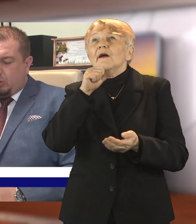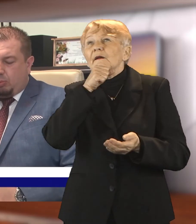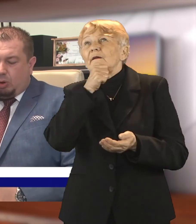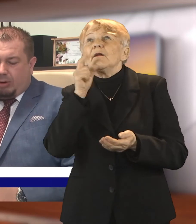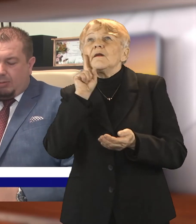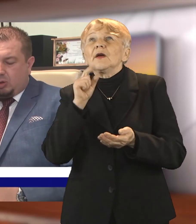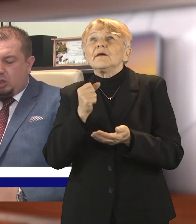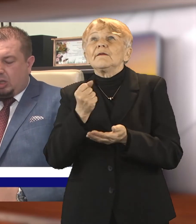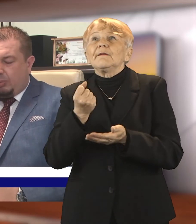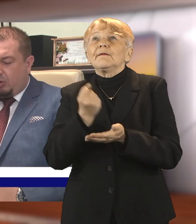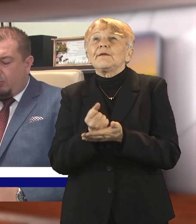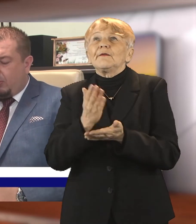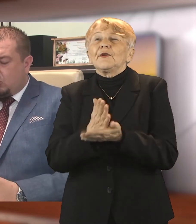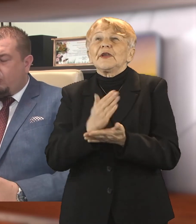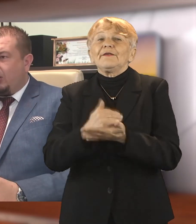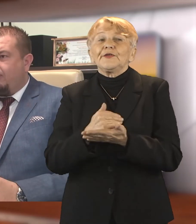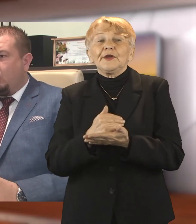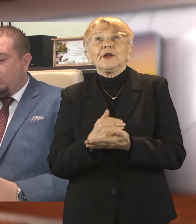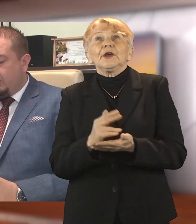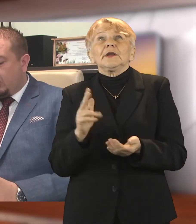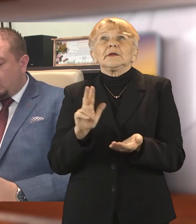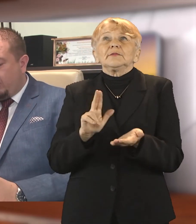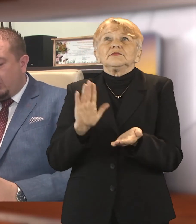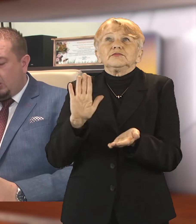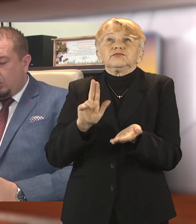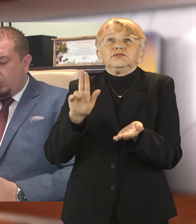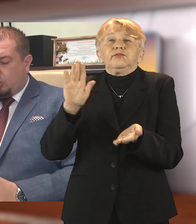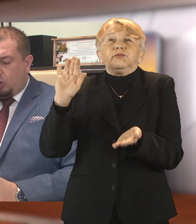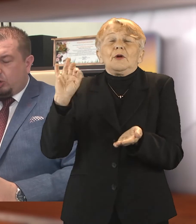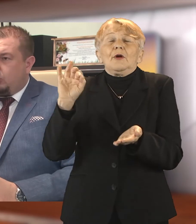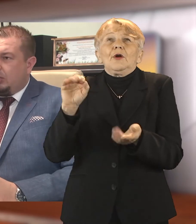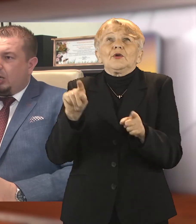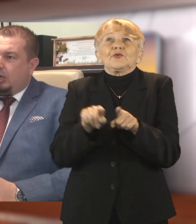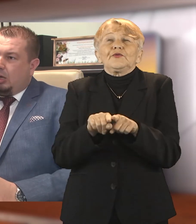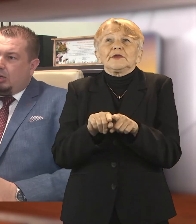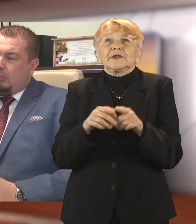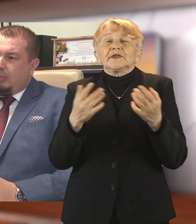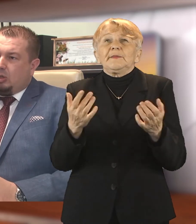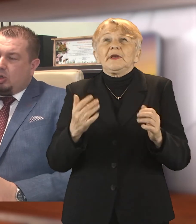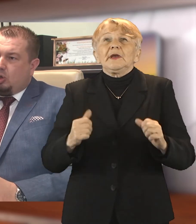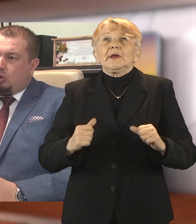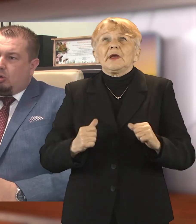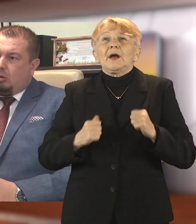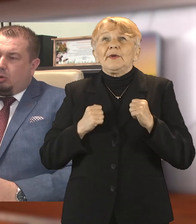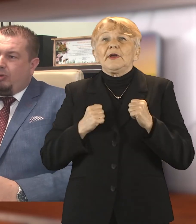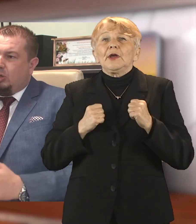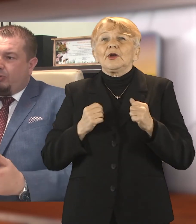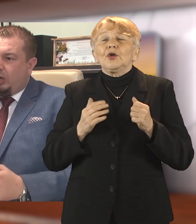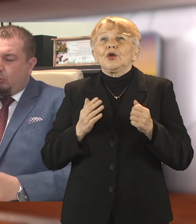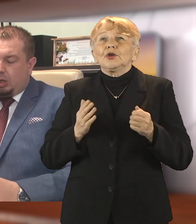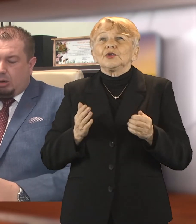przebudowa przejścia dla pieszych w obrębie skrzyżowania ulicy Piaskowej, Szkolnej, Sudeckiej. Mam nadzieję, że to